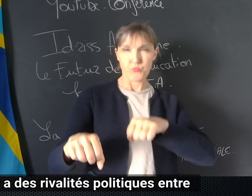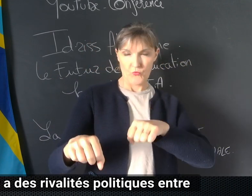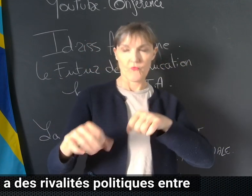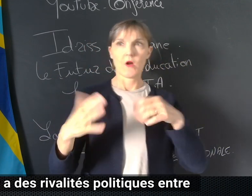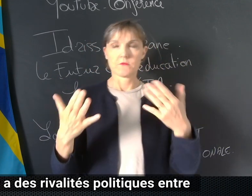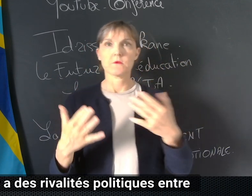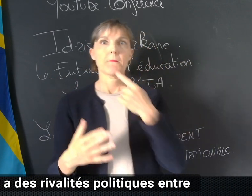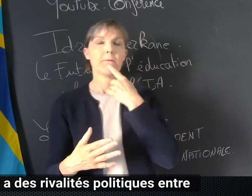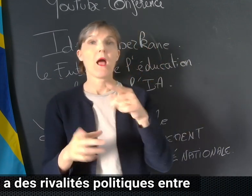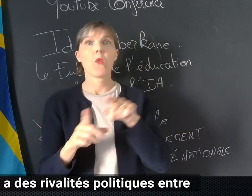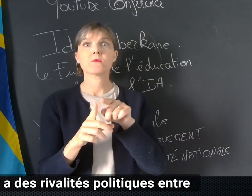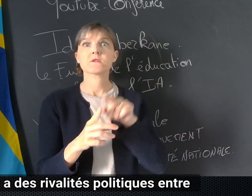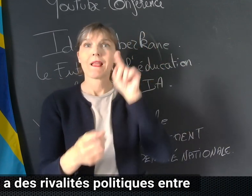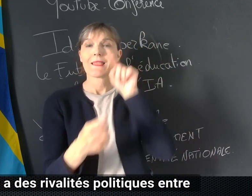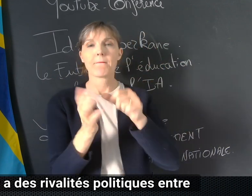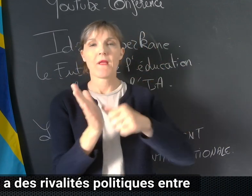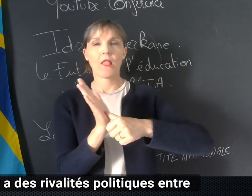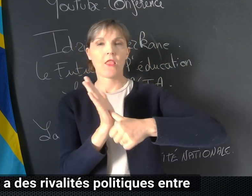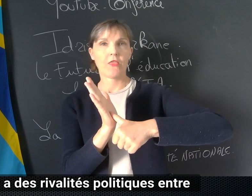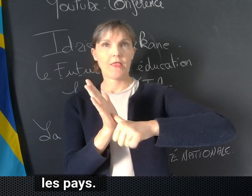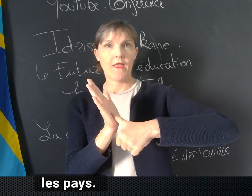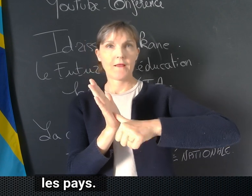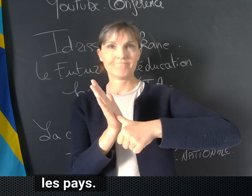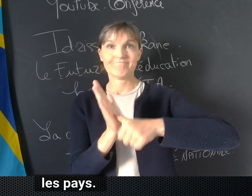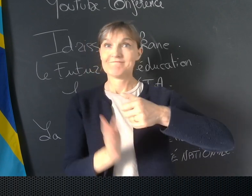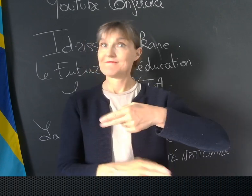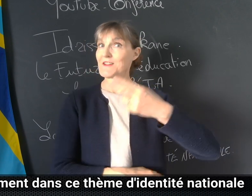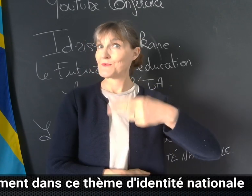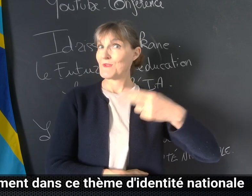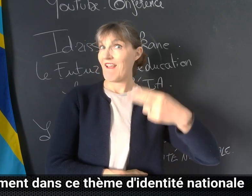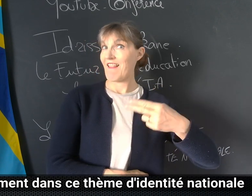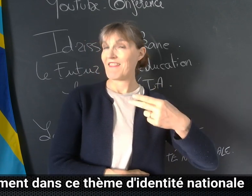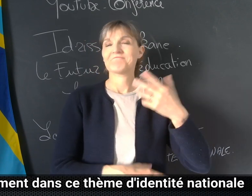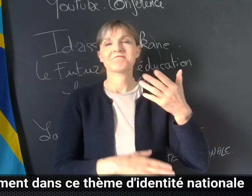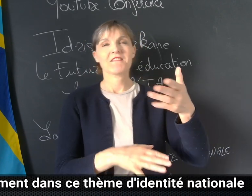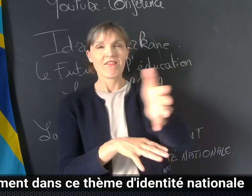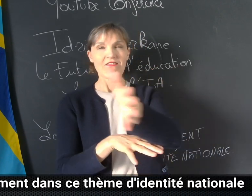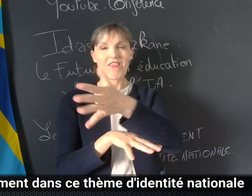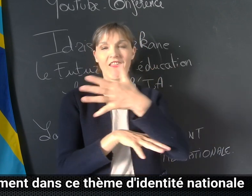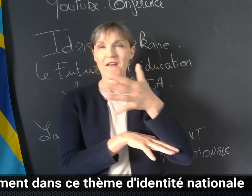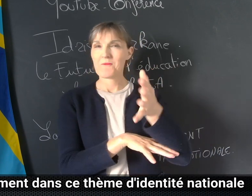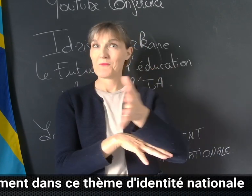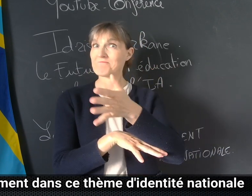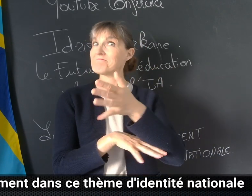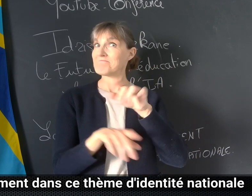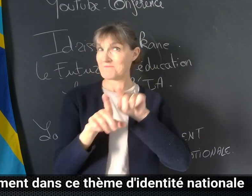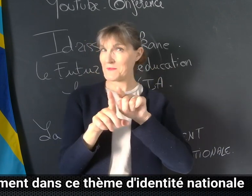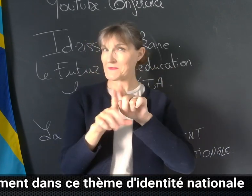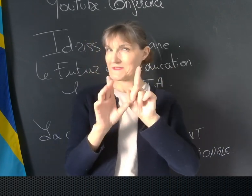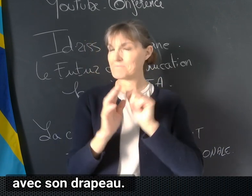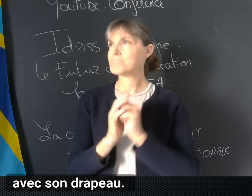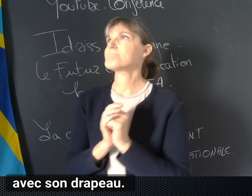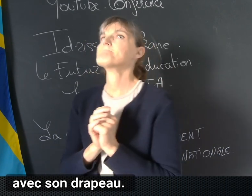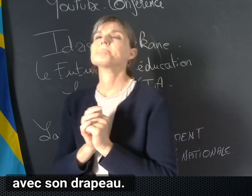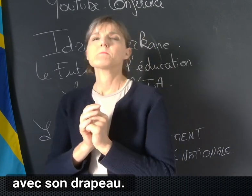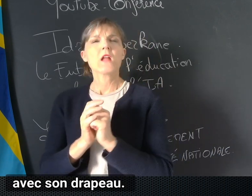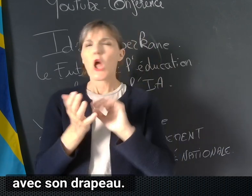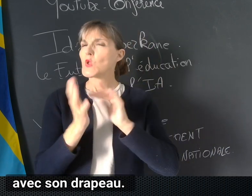Donc il y a des rivalités politiques entre les pays et on parle également dans ce thème d'identité nationale avec son drapeau.